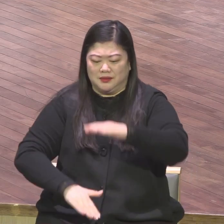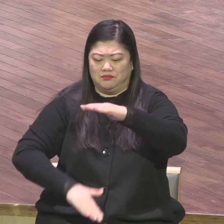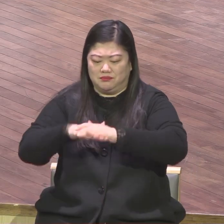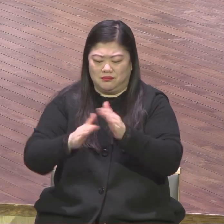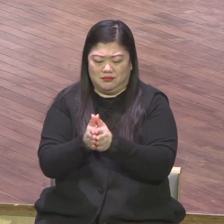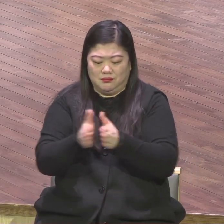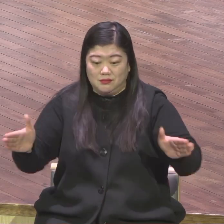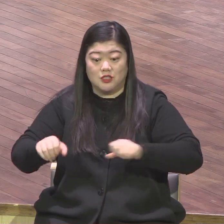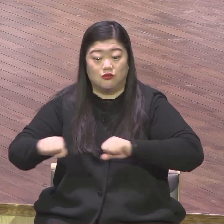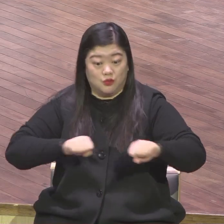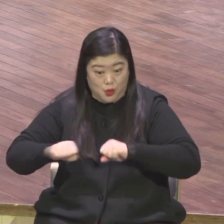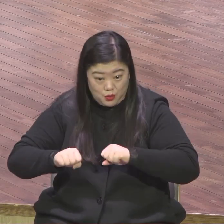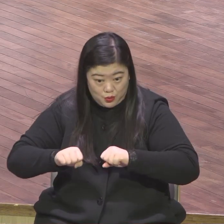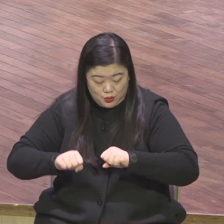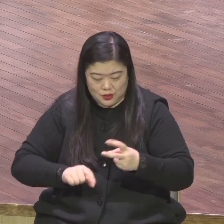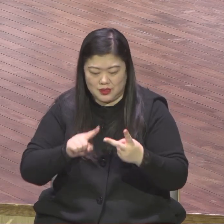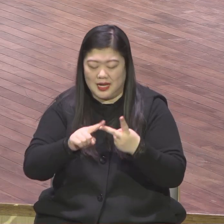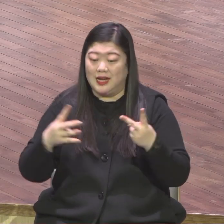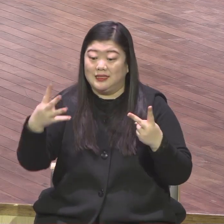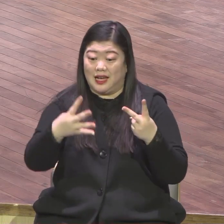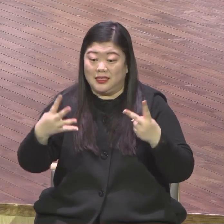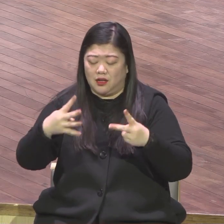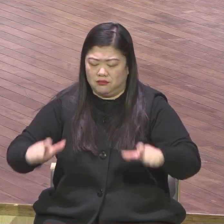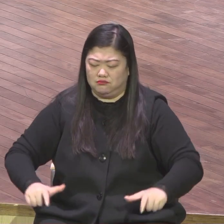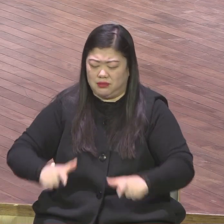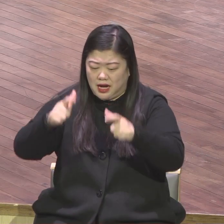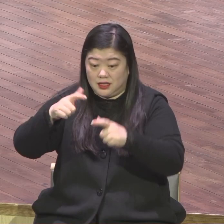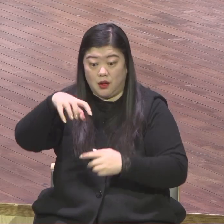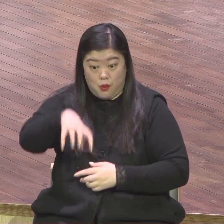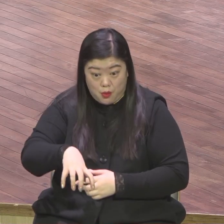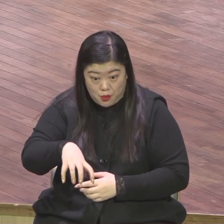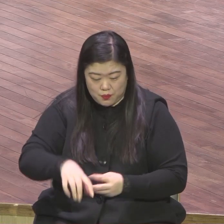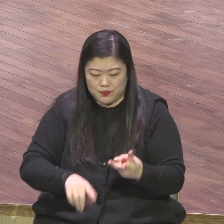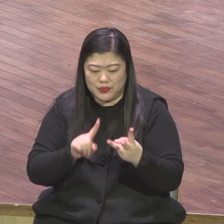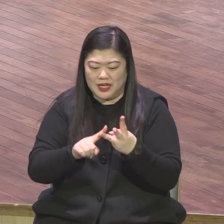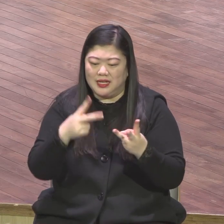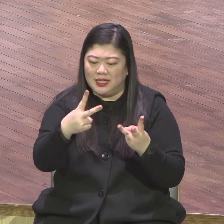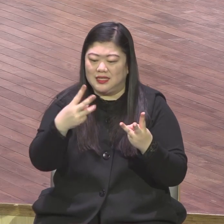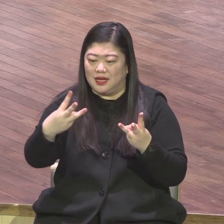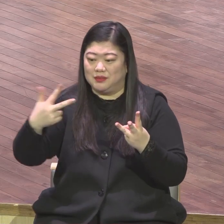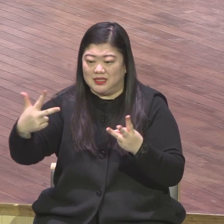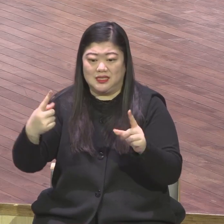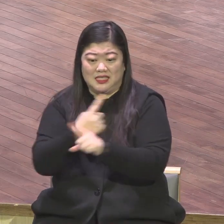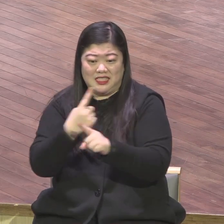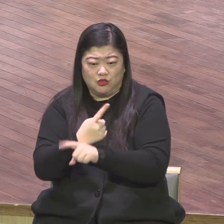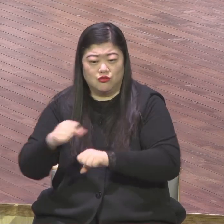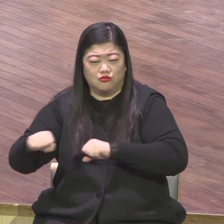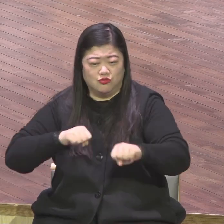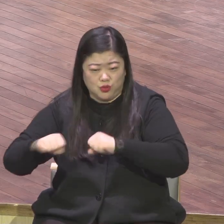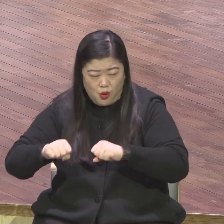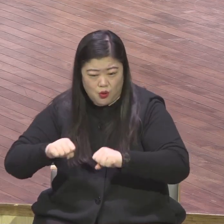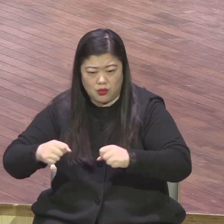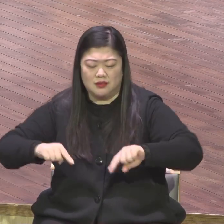4천망대 운동 이삼질 치유 운동 이 일에 참여하게 하여 좁사사